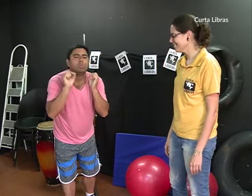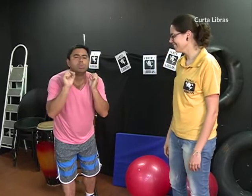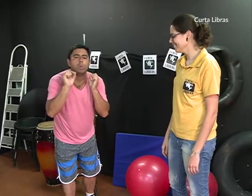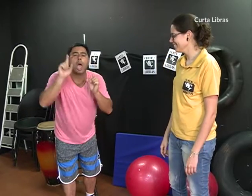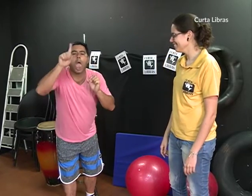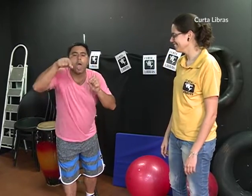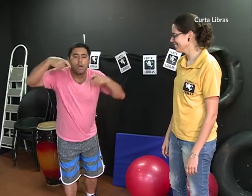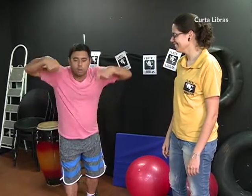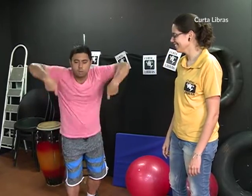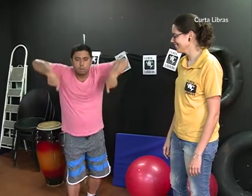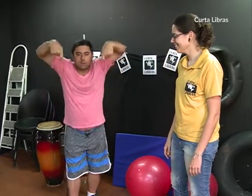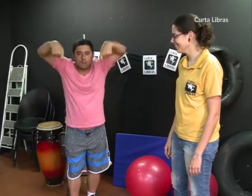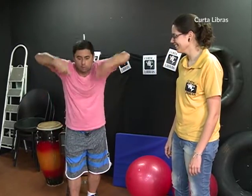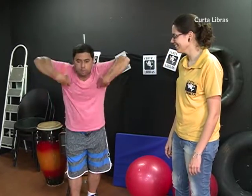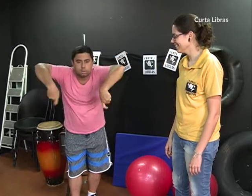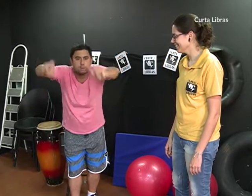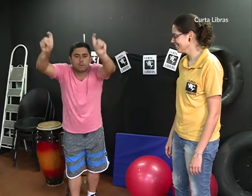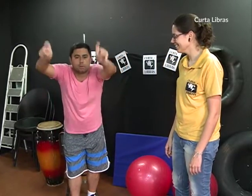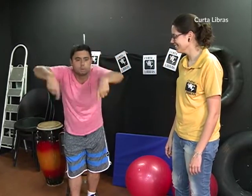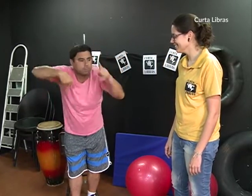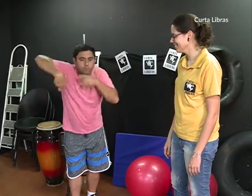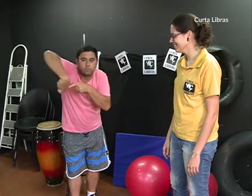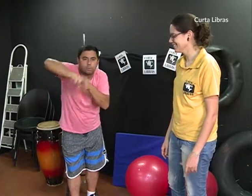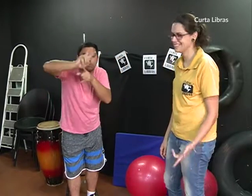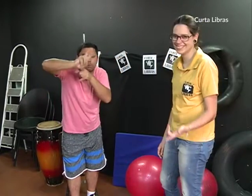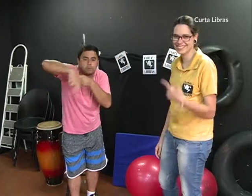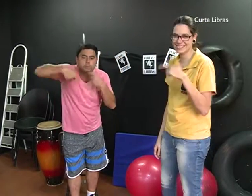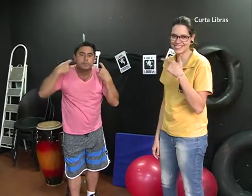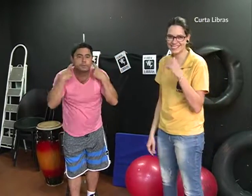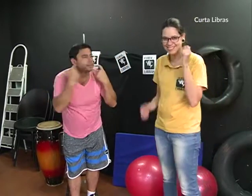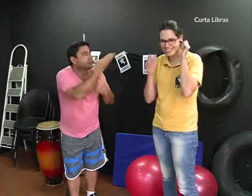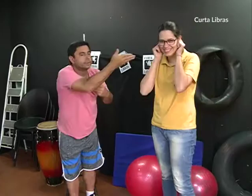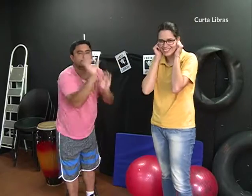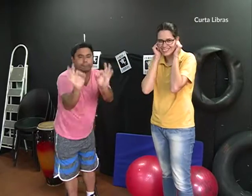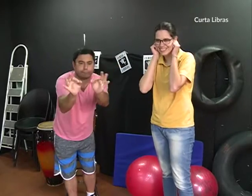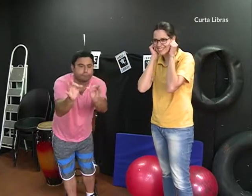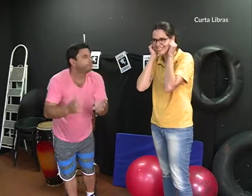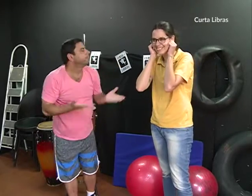Ela tem alargadores nas orelhas, que servem para deixá-la pendurada, como balanço.